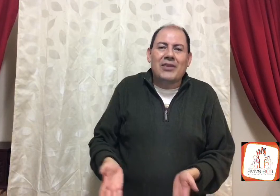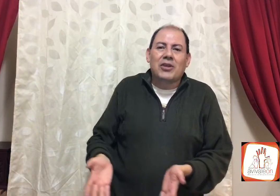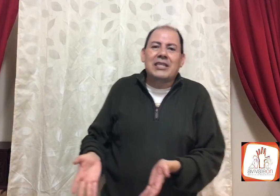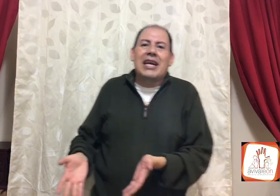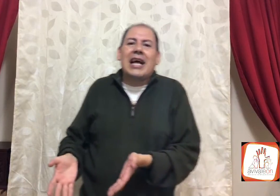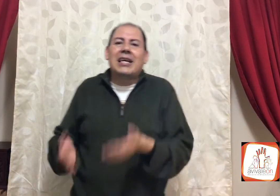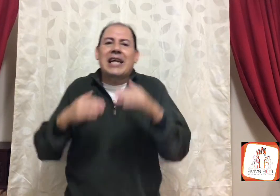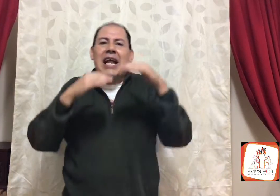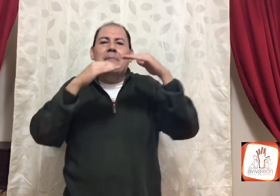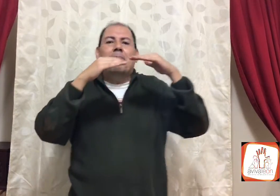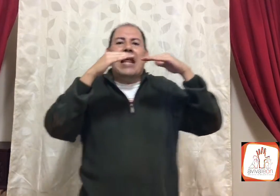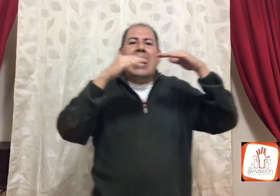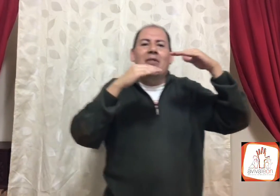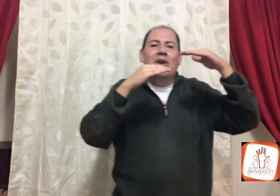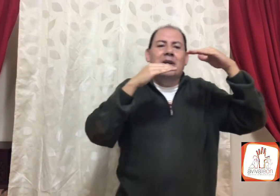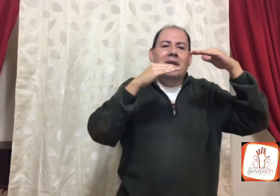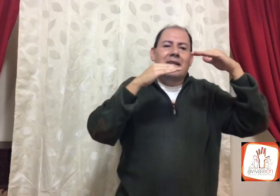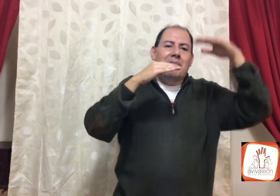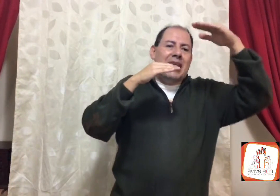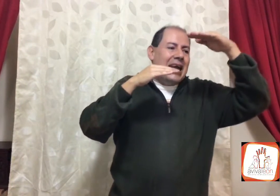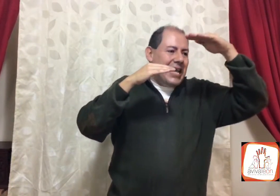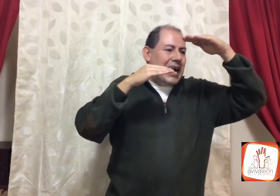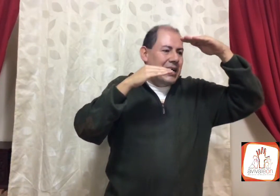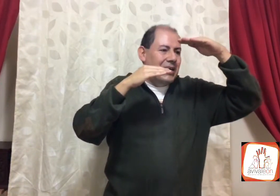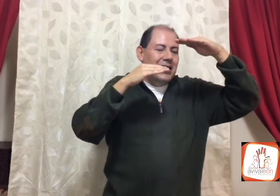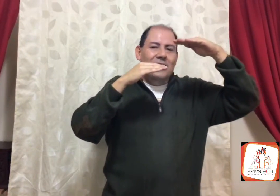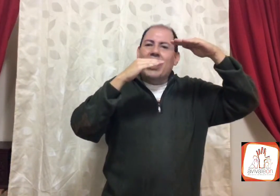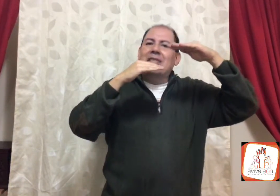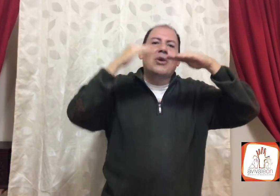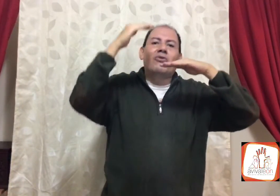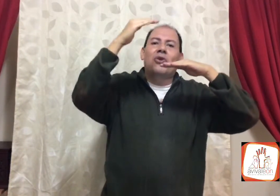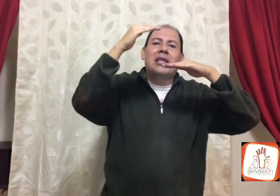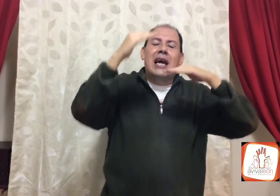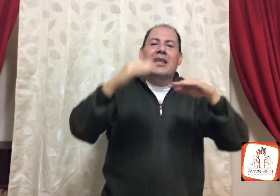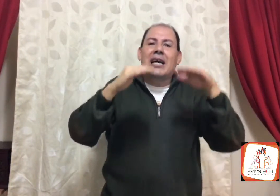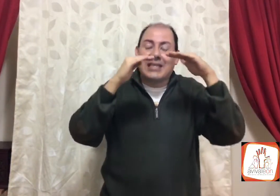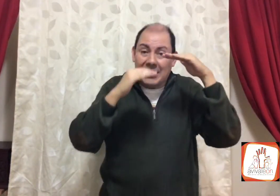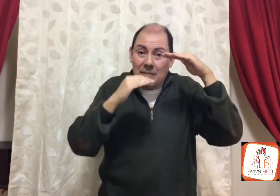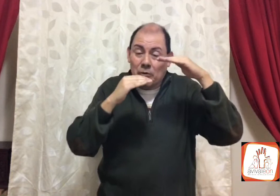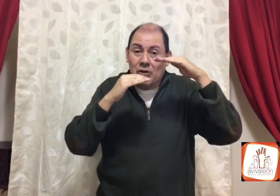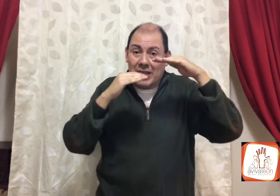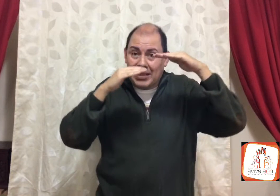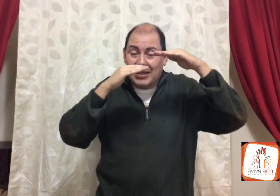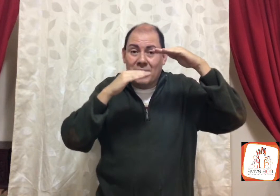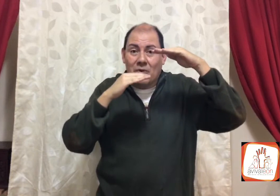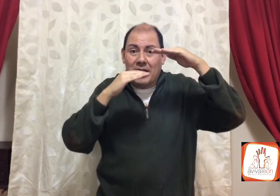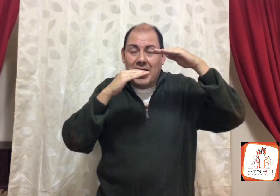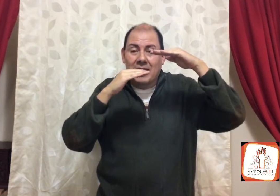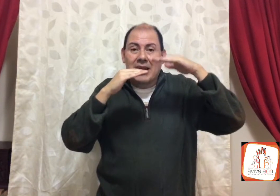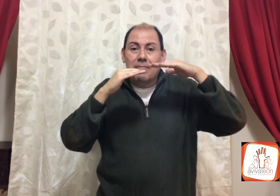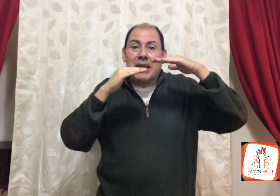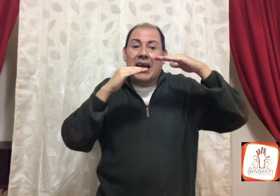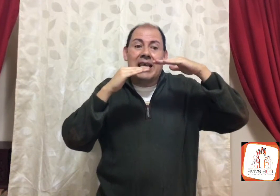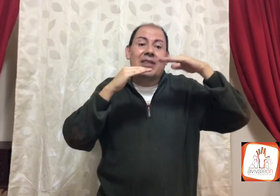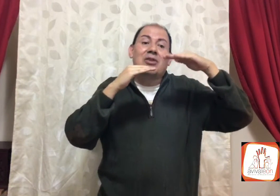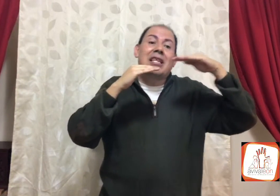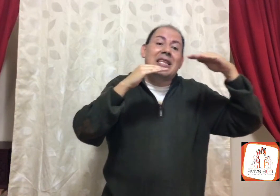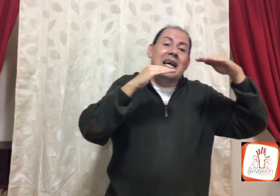entonces ya era, ya era empleado, Micaía, no era su autoridad, hasta este punto, te estás dando cuenta, Micaía no tenía,